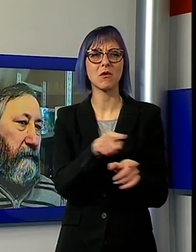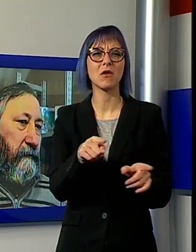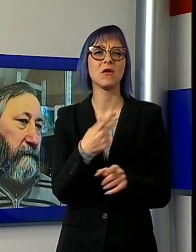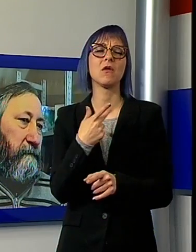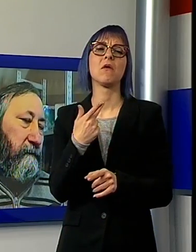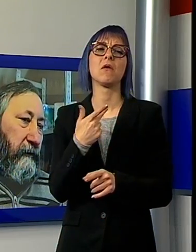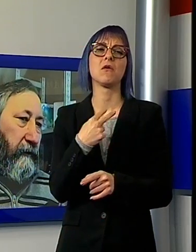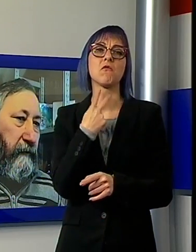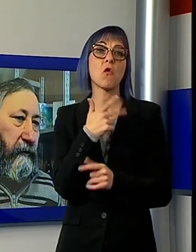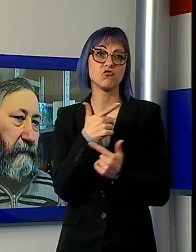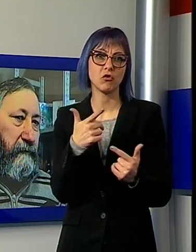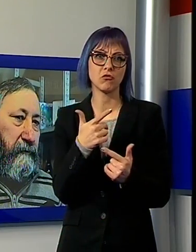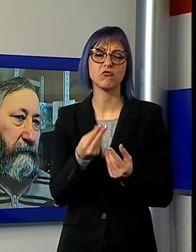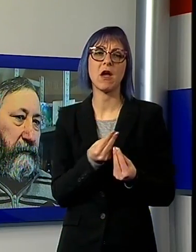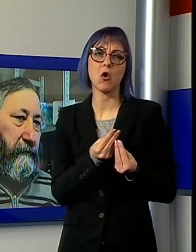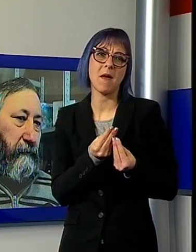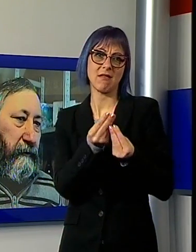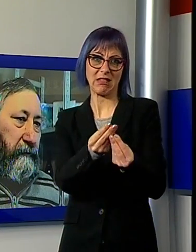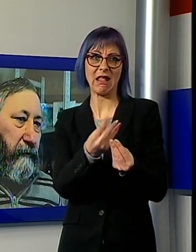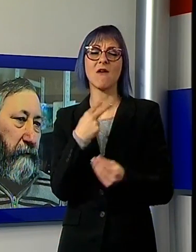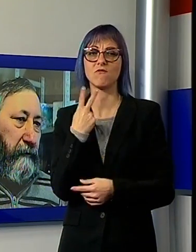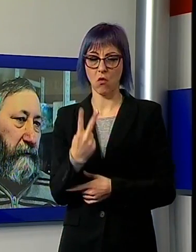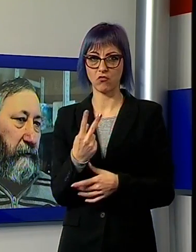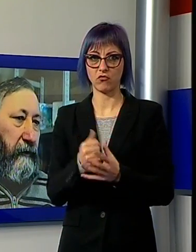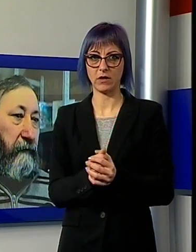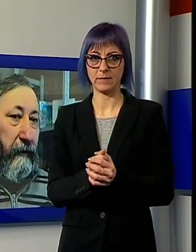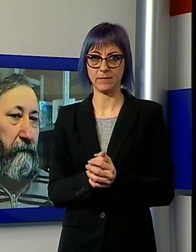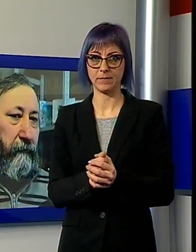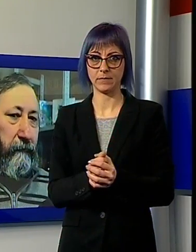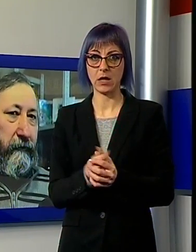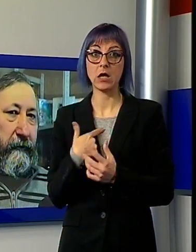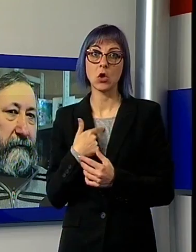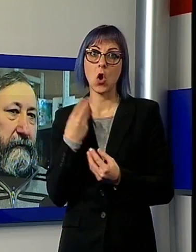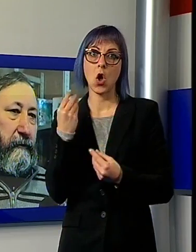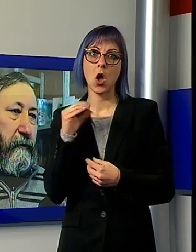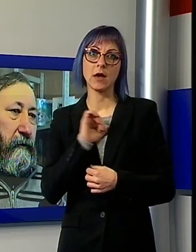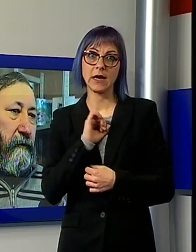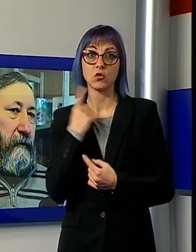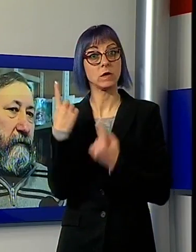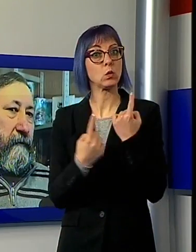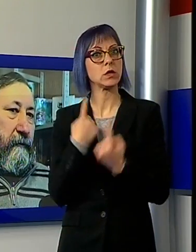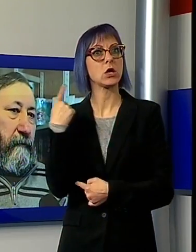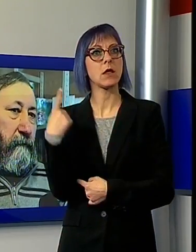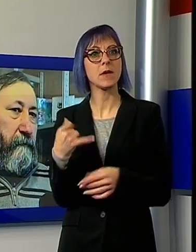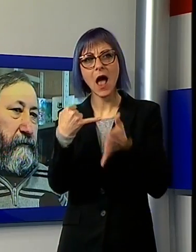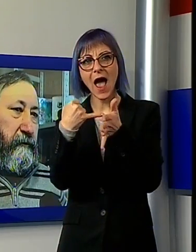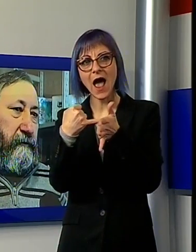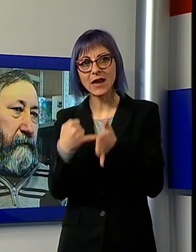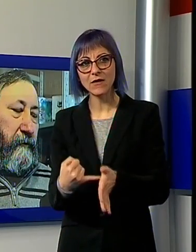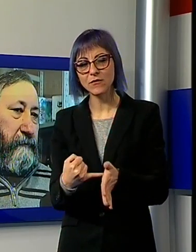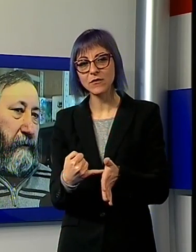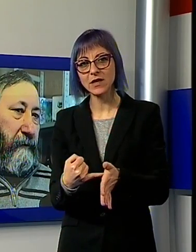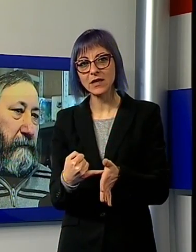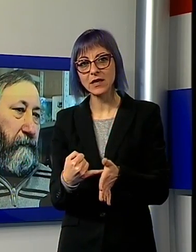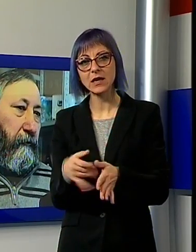credo che anche questa situazione sicuramente quando arriverà a un fondo, anche se, come posso dire,